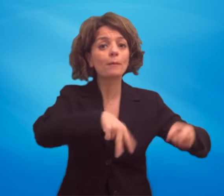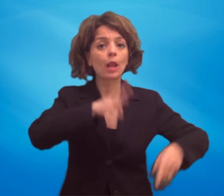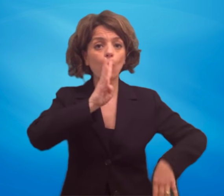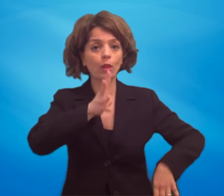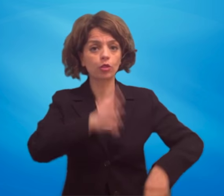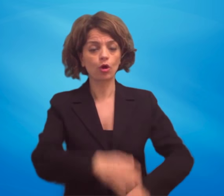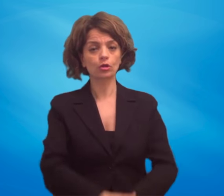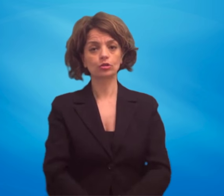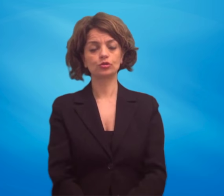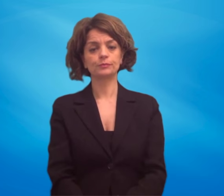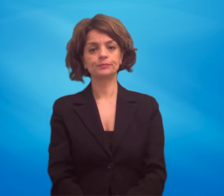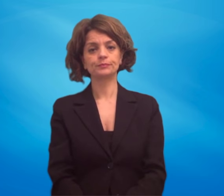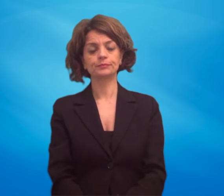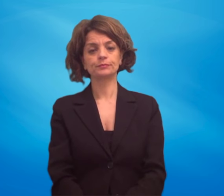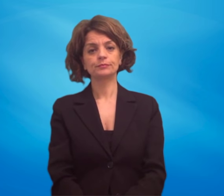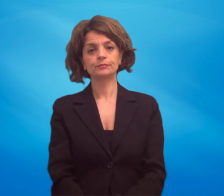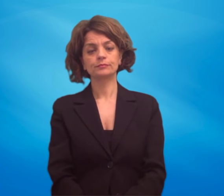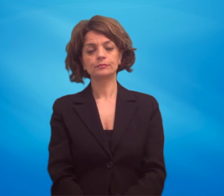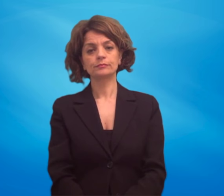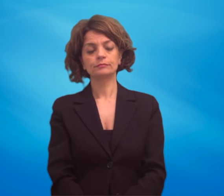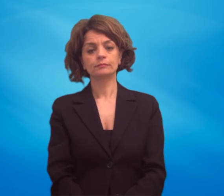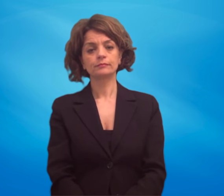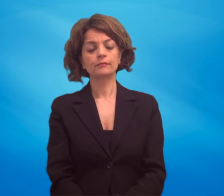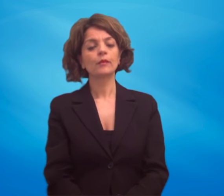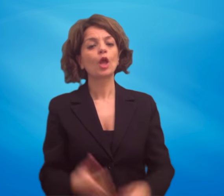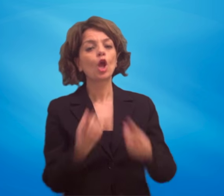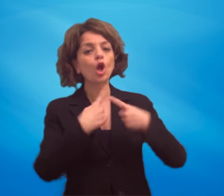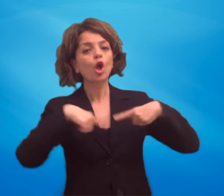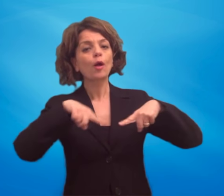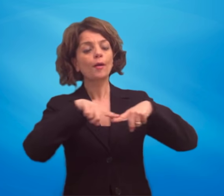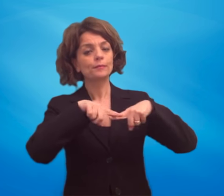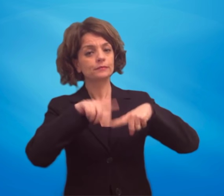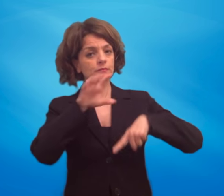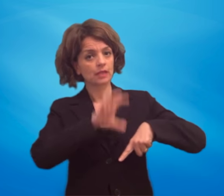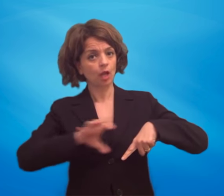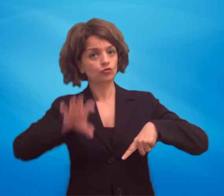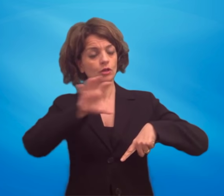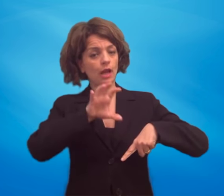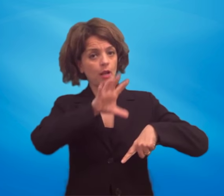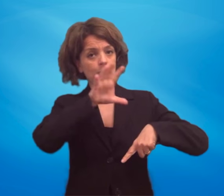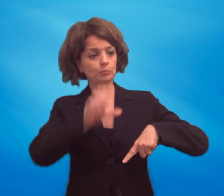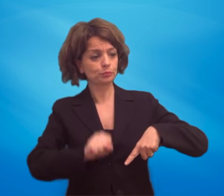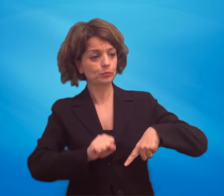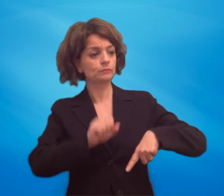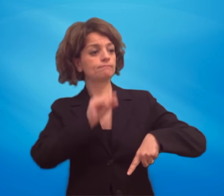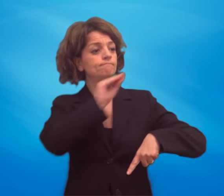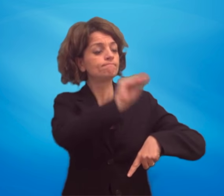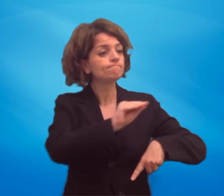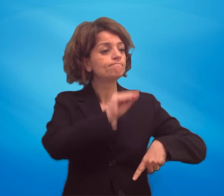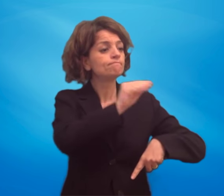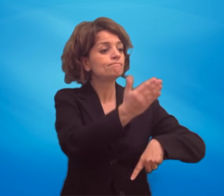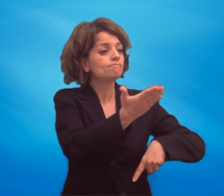Non vi è riscontro a varie richieste di carimento e solleciti da parte del Consiglio regionale Puglia.